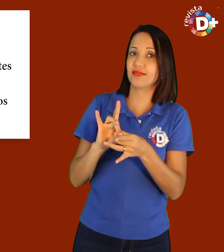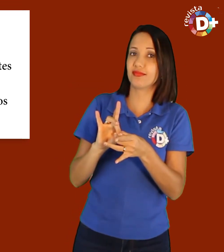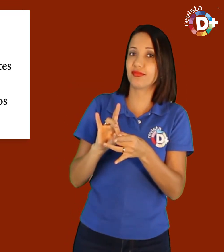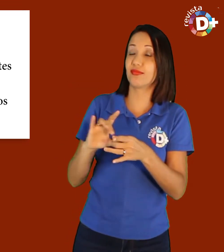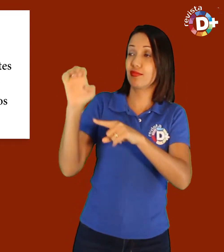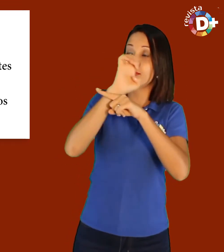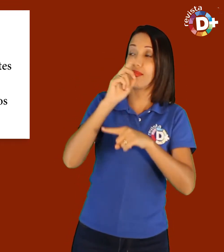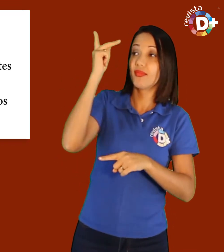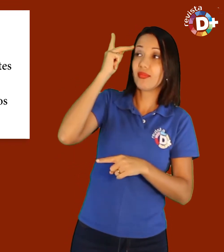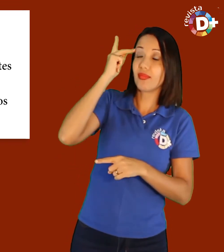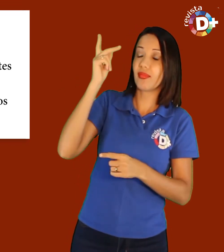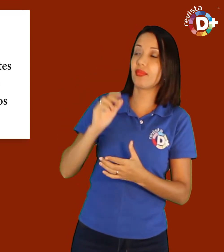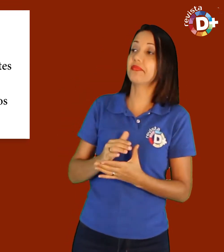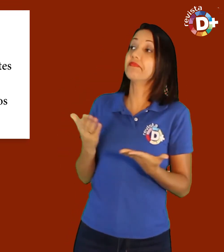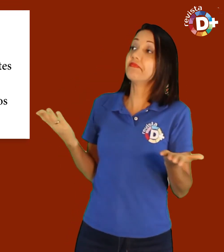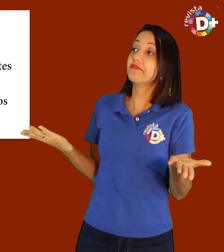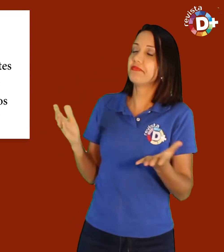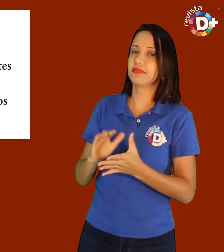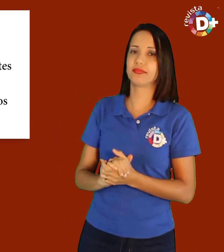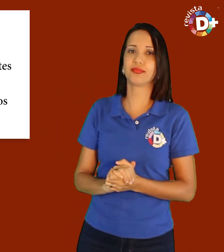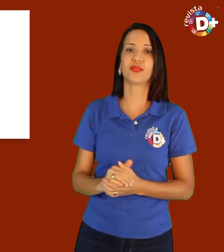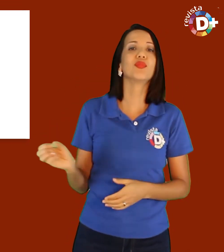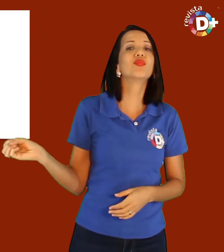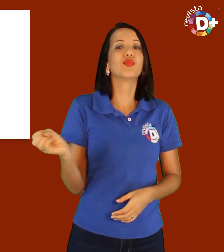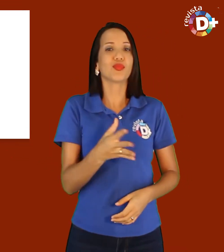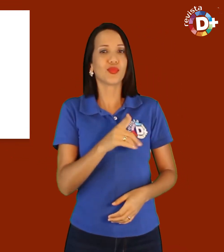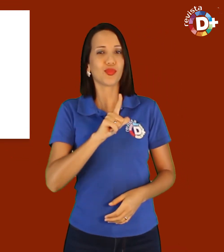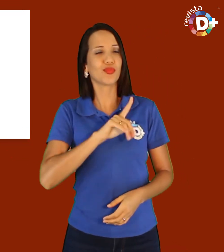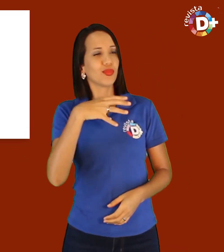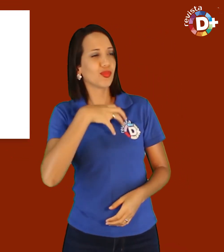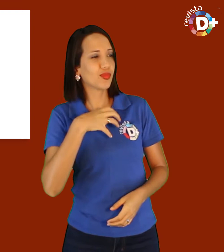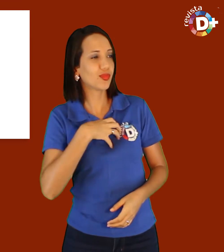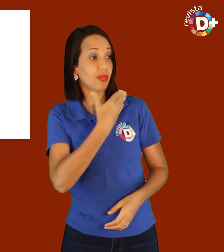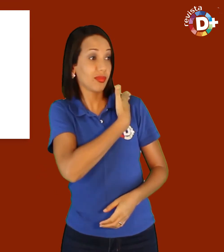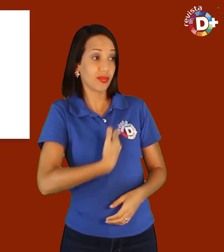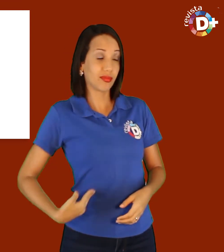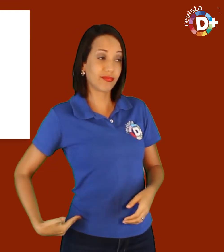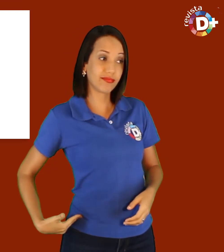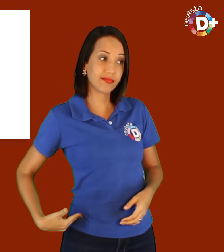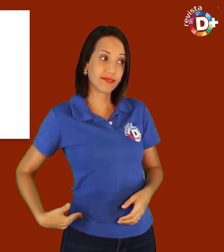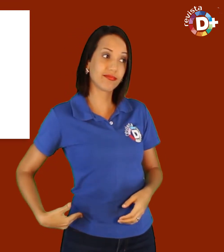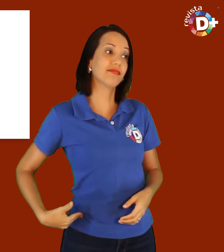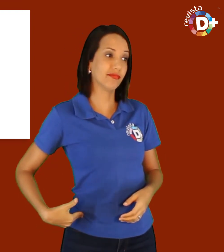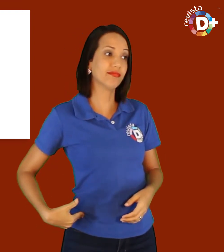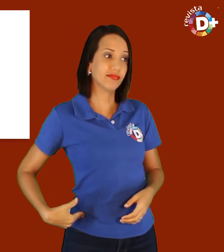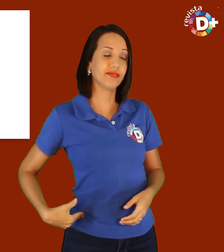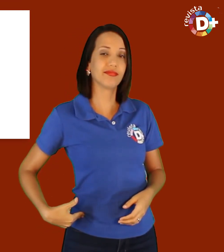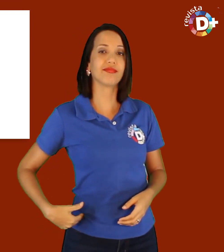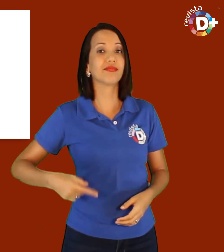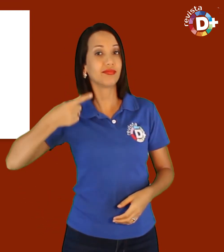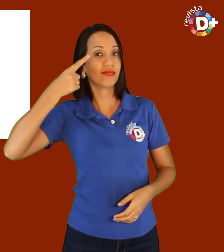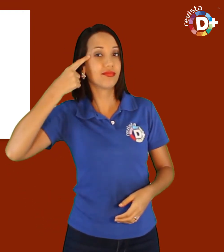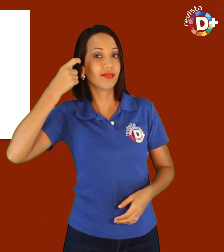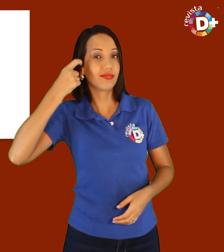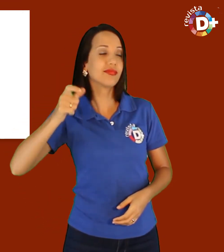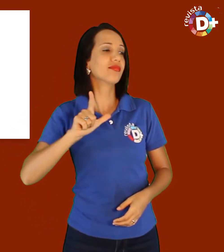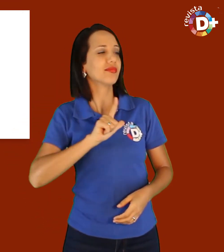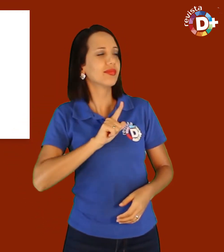municípios do Estado? Com um novo formato, o governador João Dória repensou as diversas secretarias de